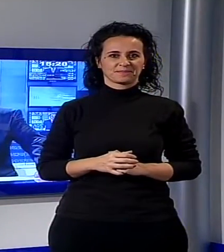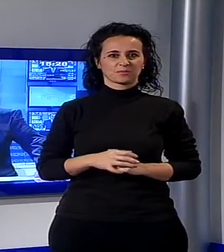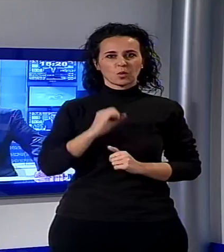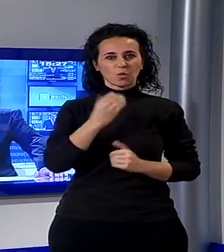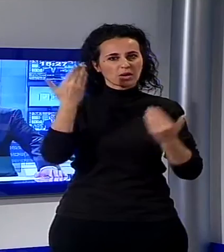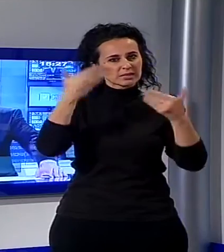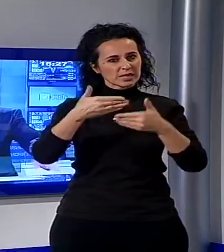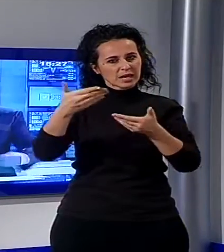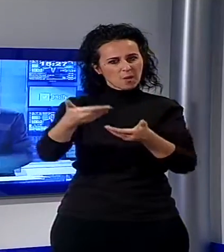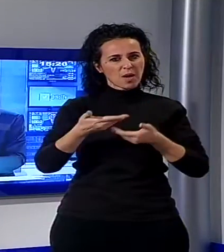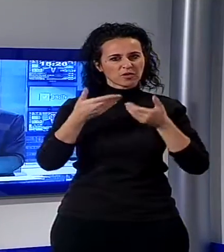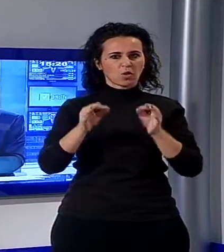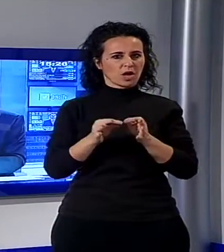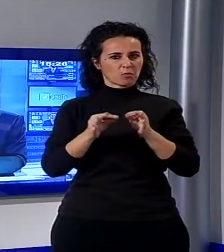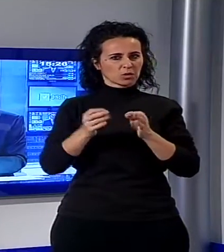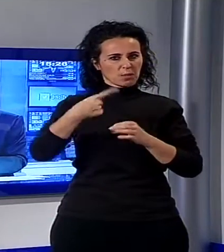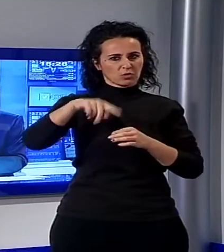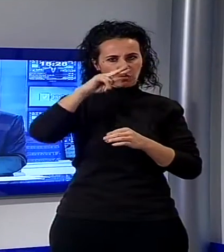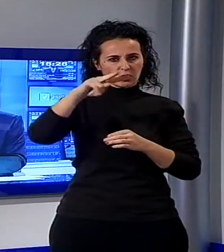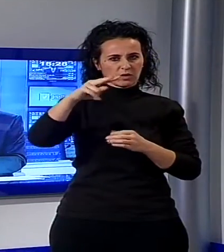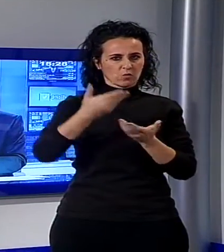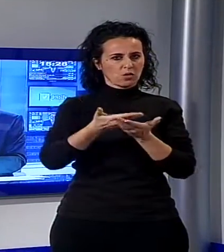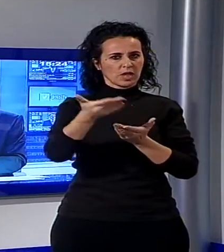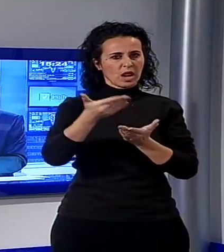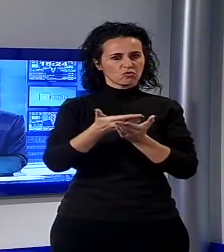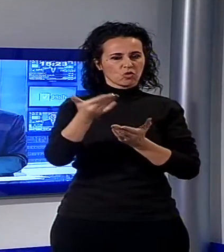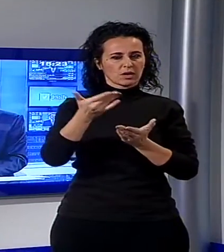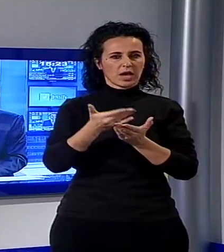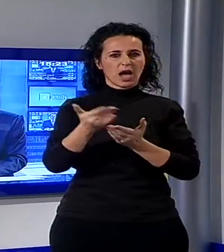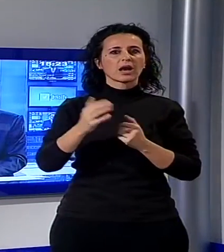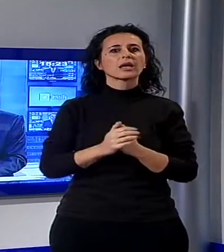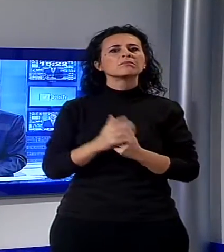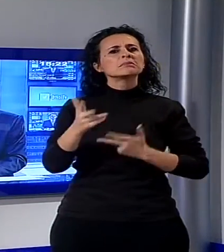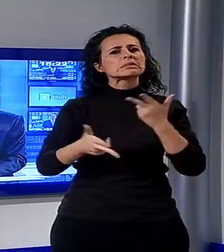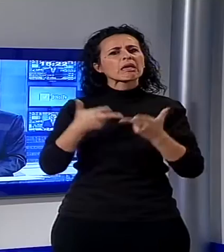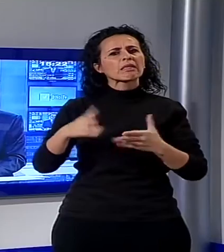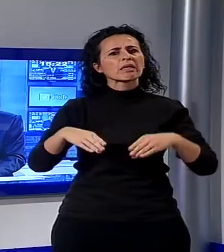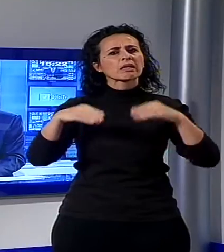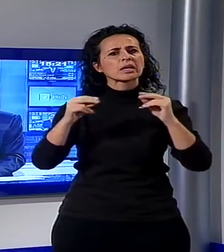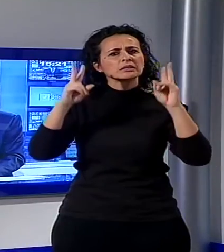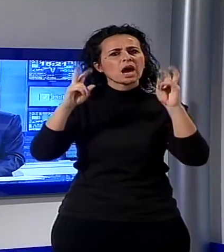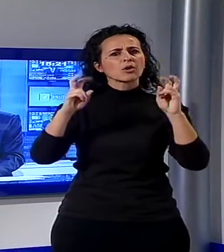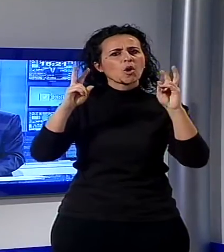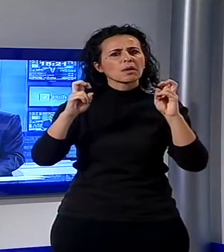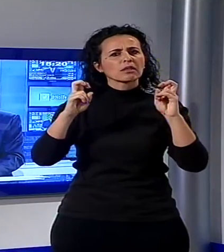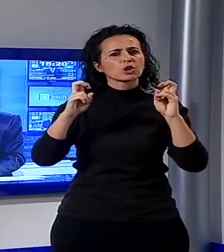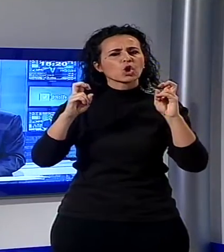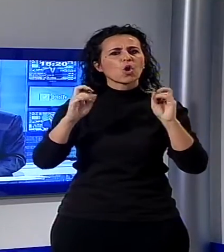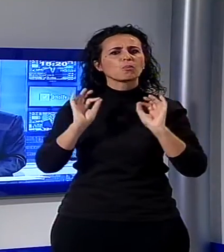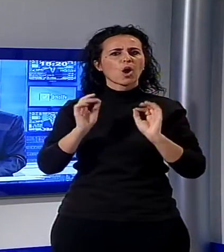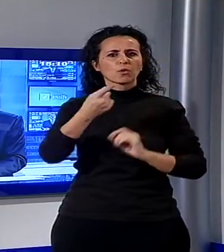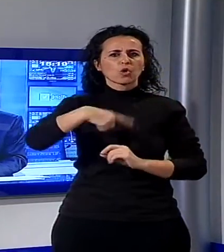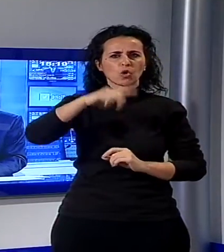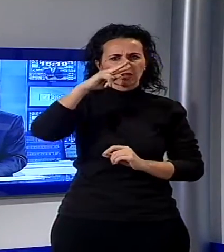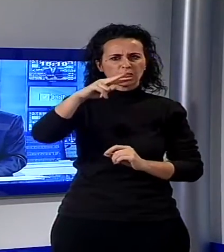Buonasera, bentrovati per questa nuova edizione del TG Noi che vogliamo aprire con le notizie che riguardano la